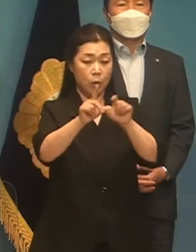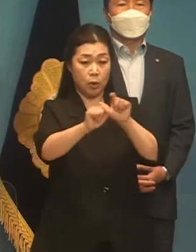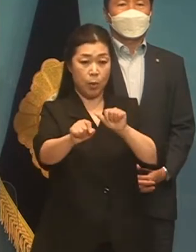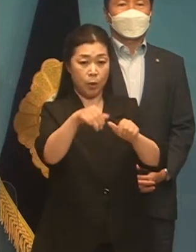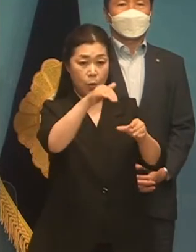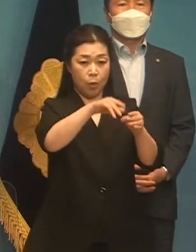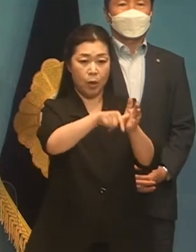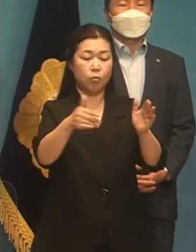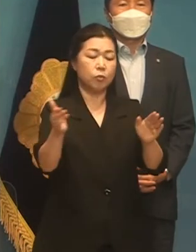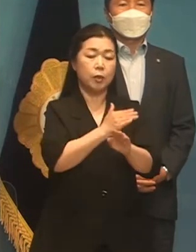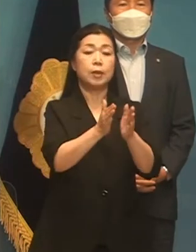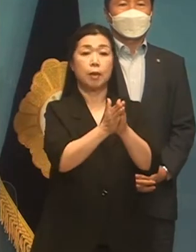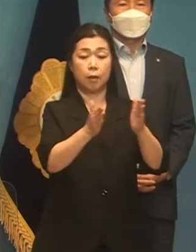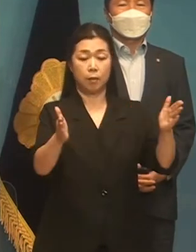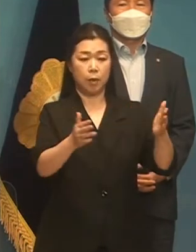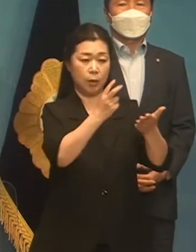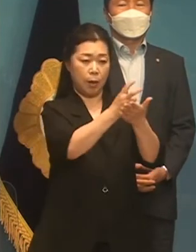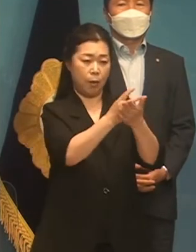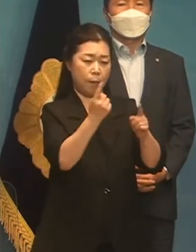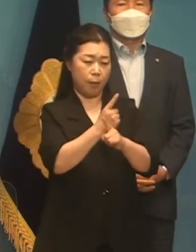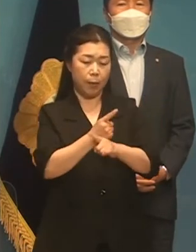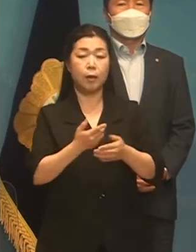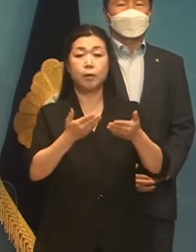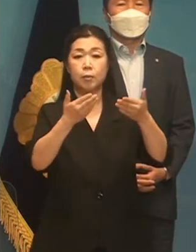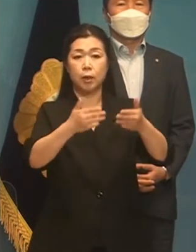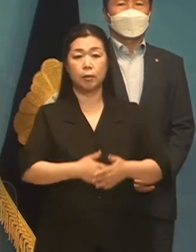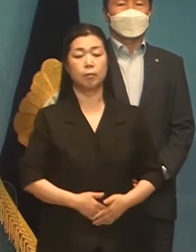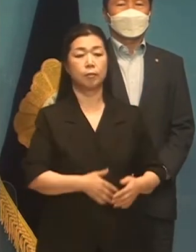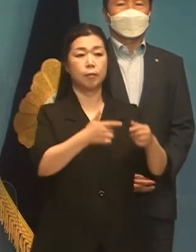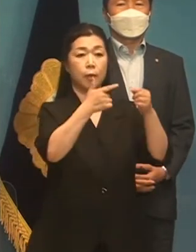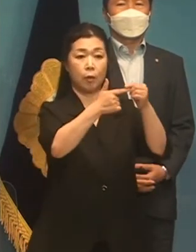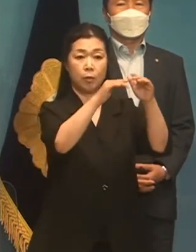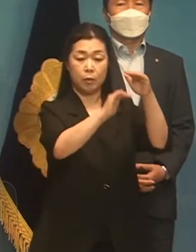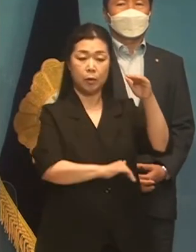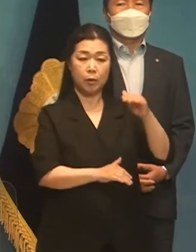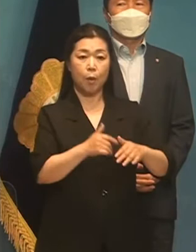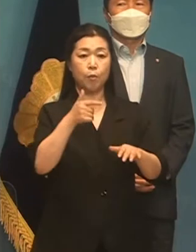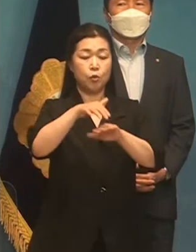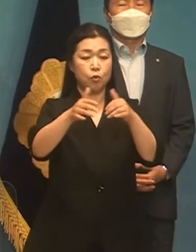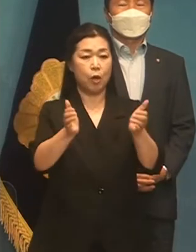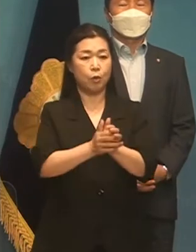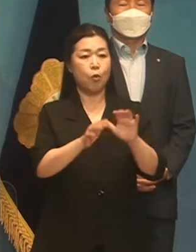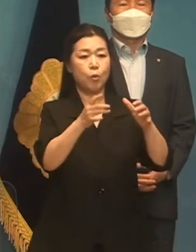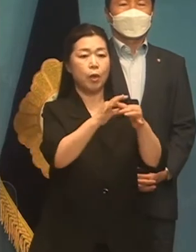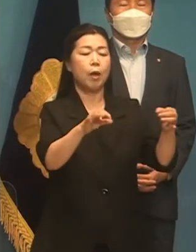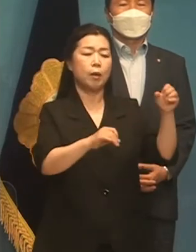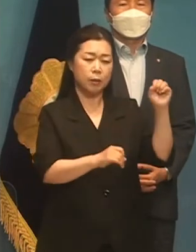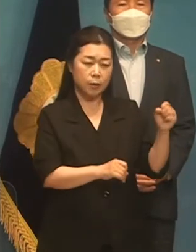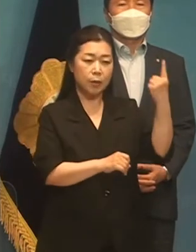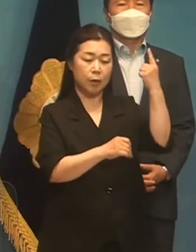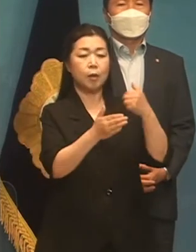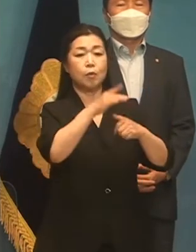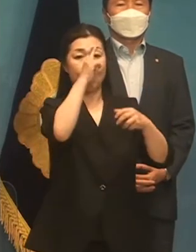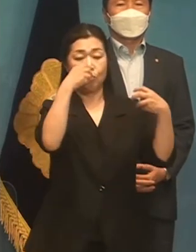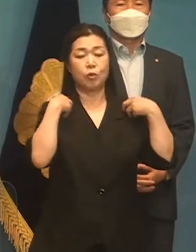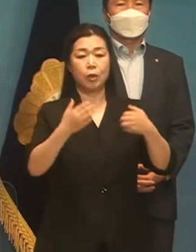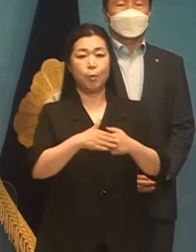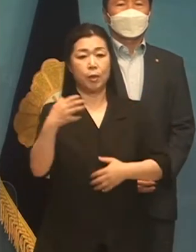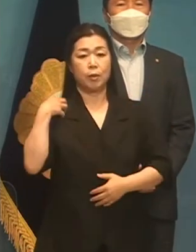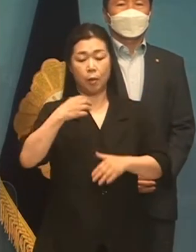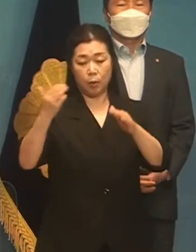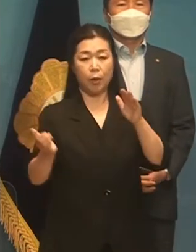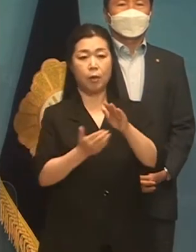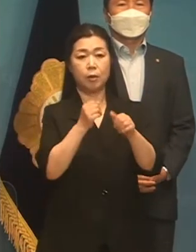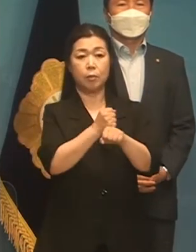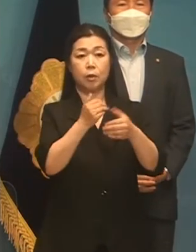적용되도록 당원당규 개장에 착수하겠습니다. 여섯째, 민주당 정부는 국민의 의한 정부로서 책임을 다하겠습니다.